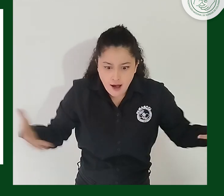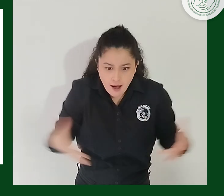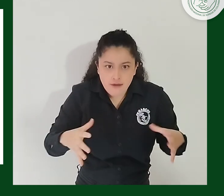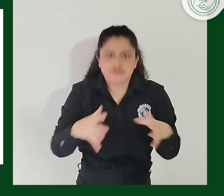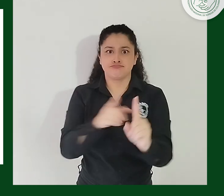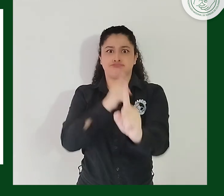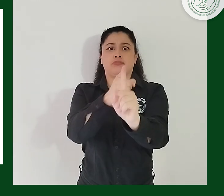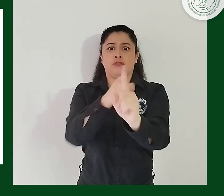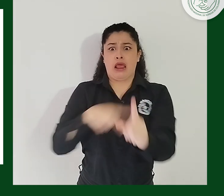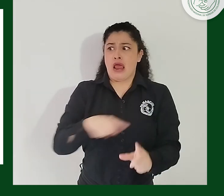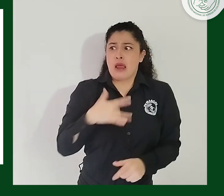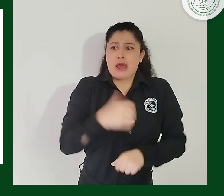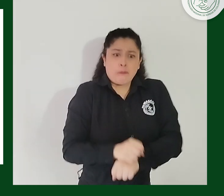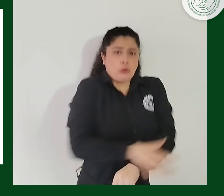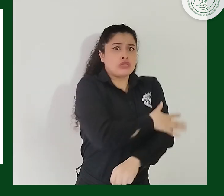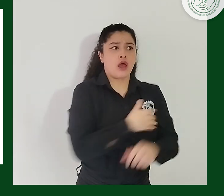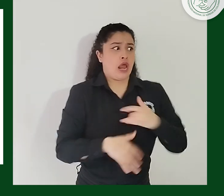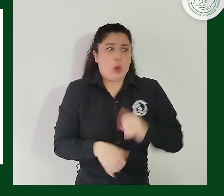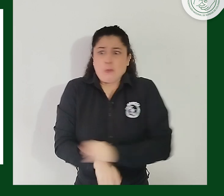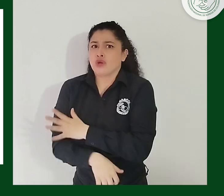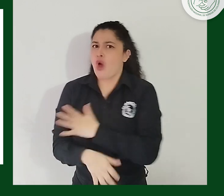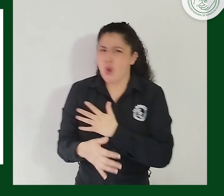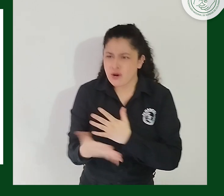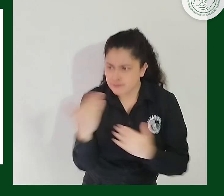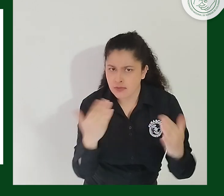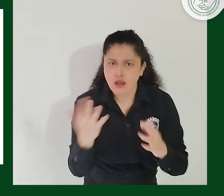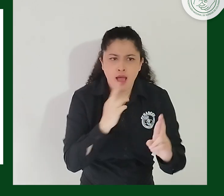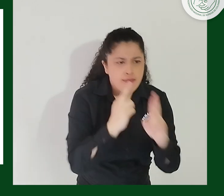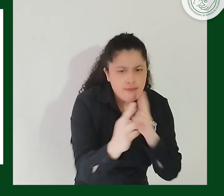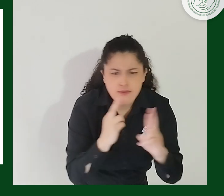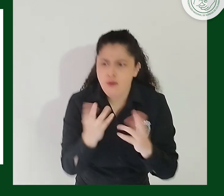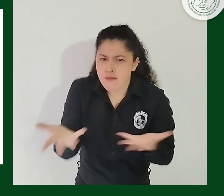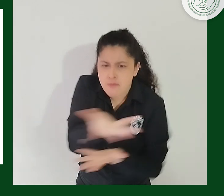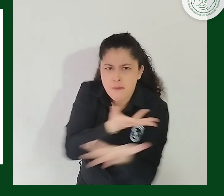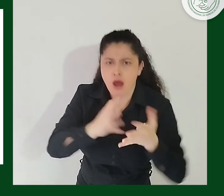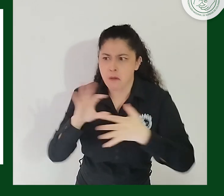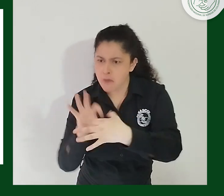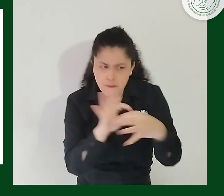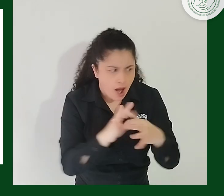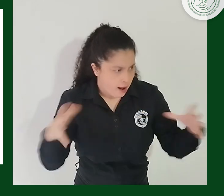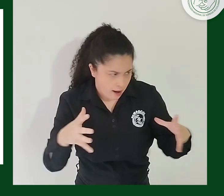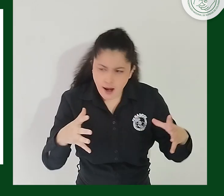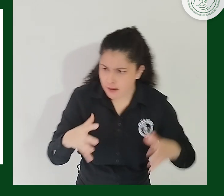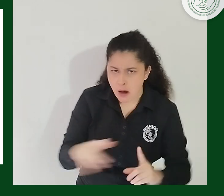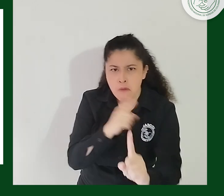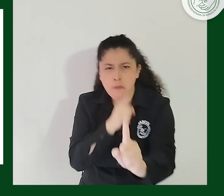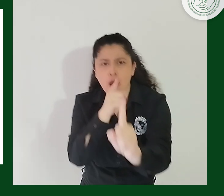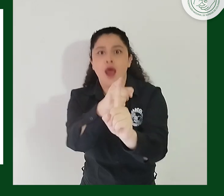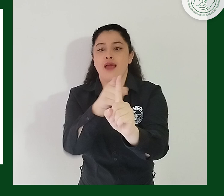informar objetivamente apartados de intenciones emocionales y más relacionales en beneficio de todos